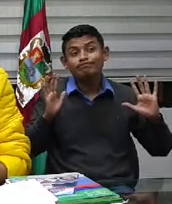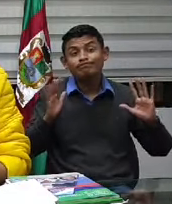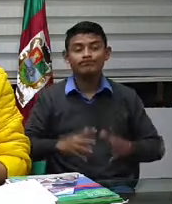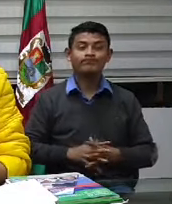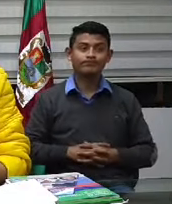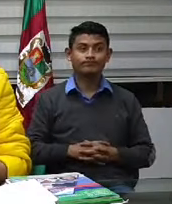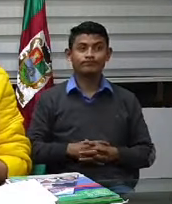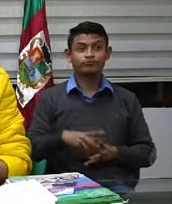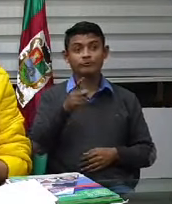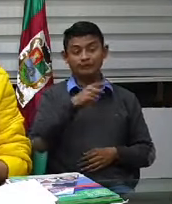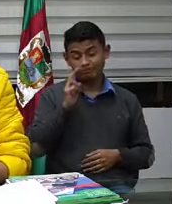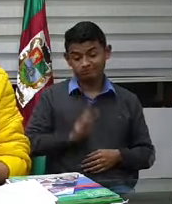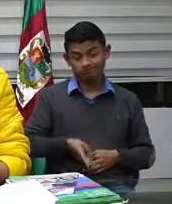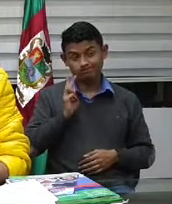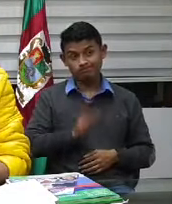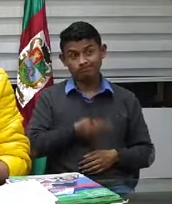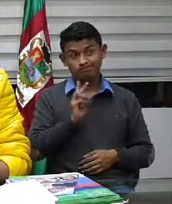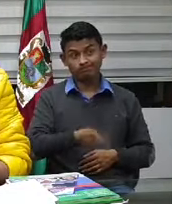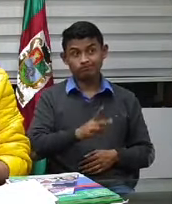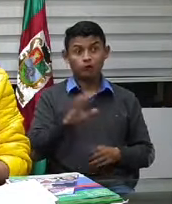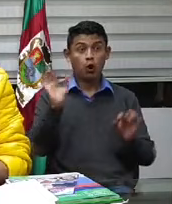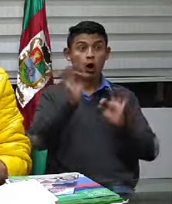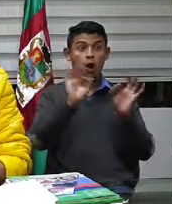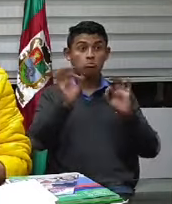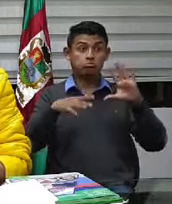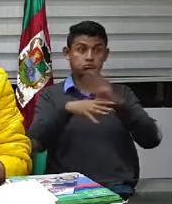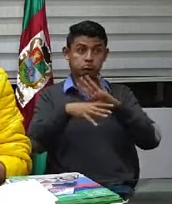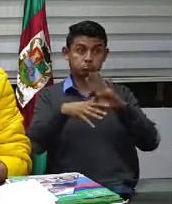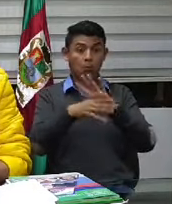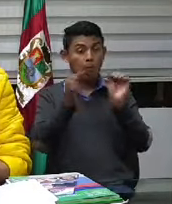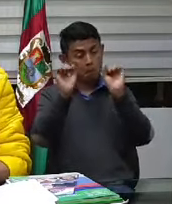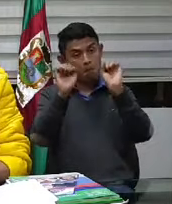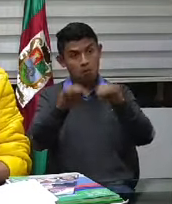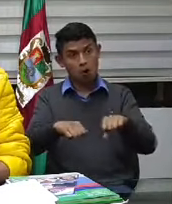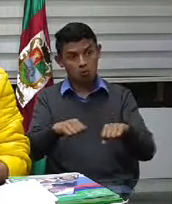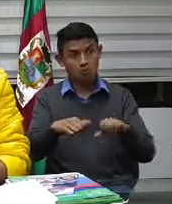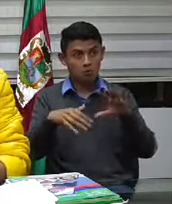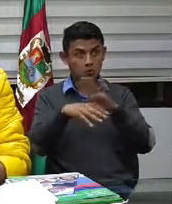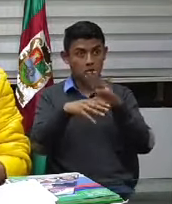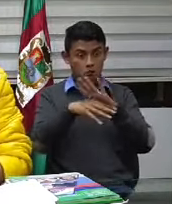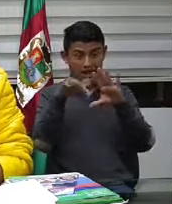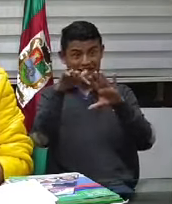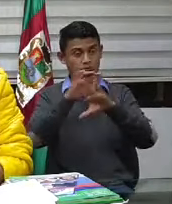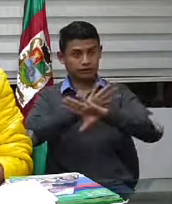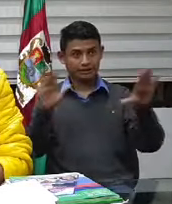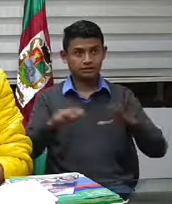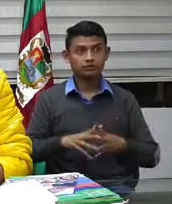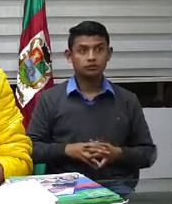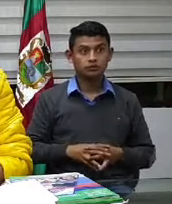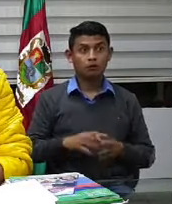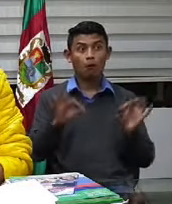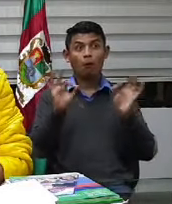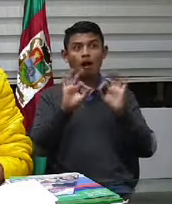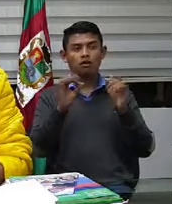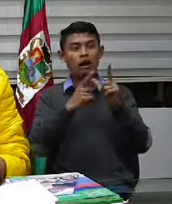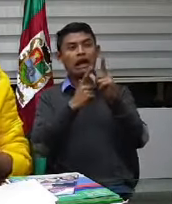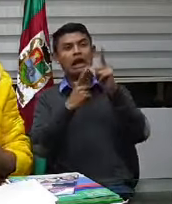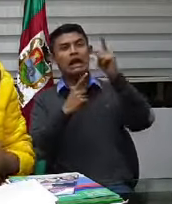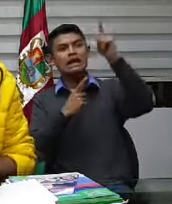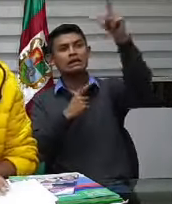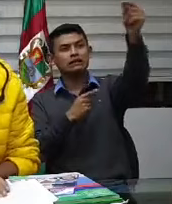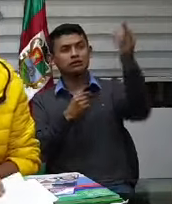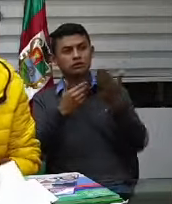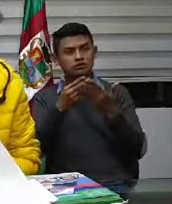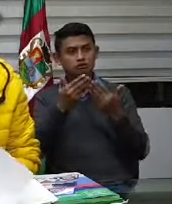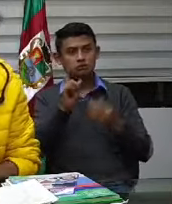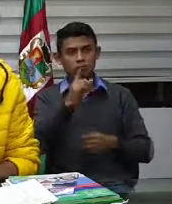caminando o pueden ir en taxi de pronto o pueden ir buscar el sitio más cercano para hacer sus compras. ¿Qué va a